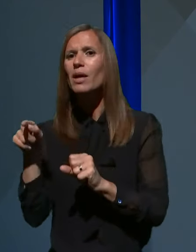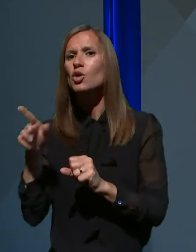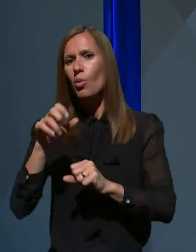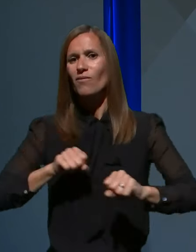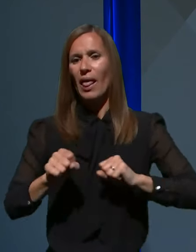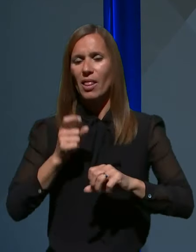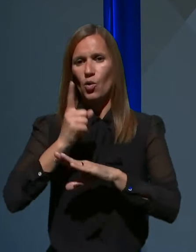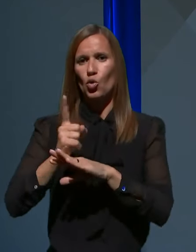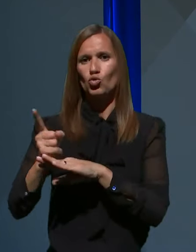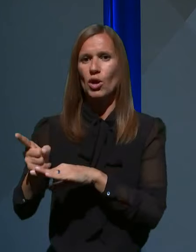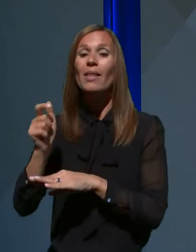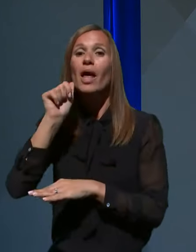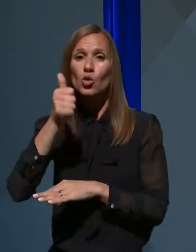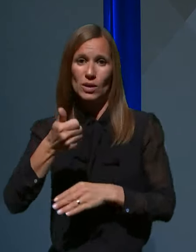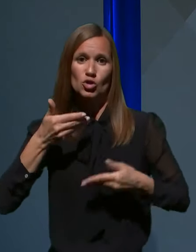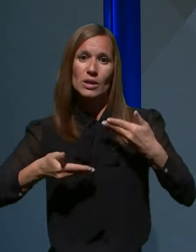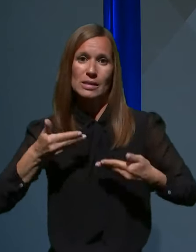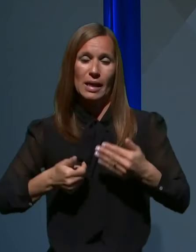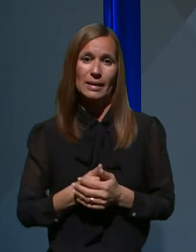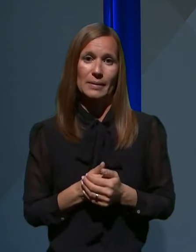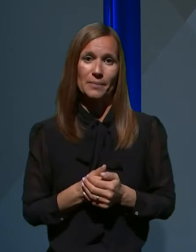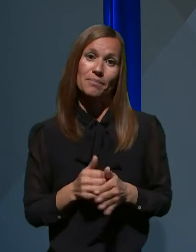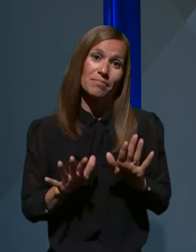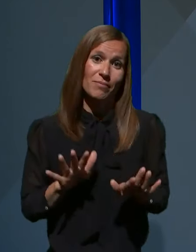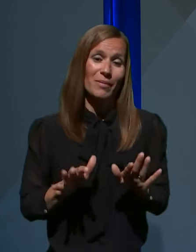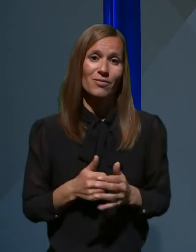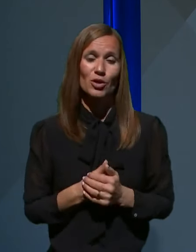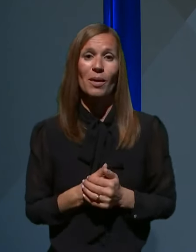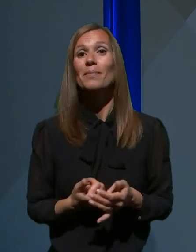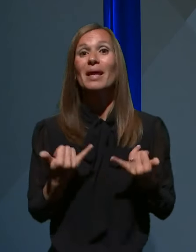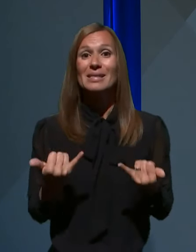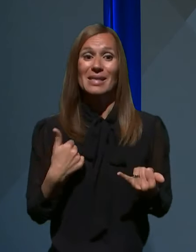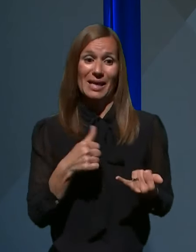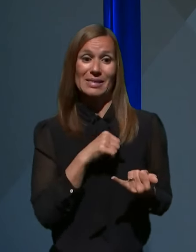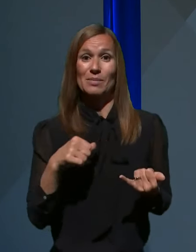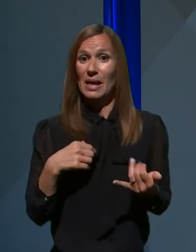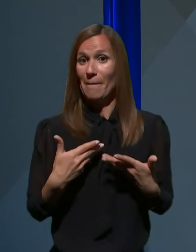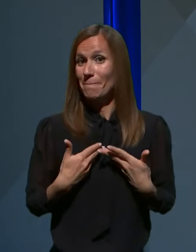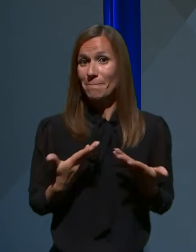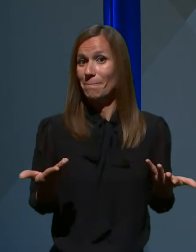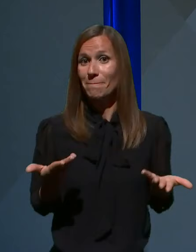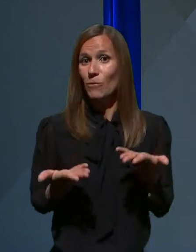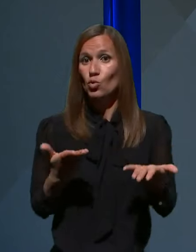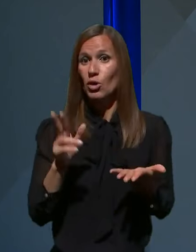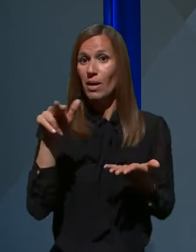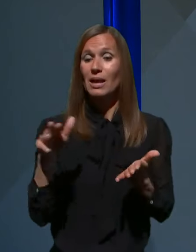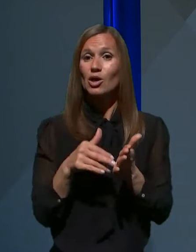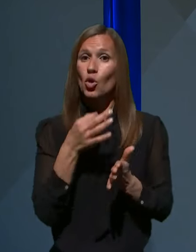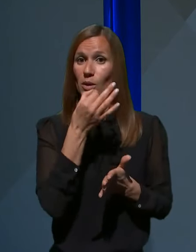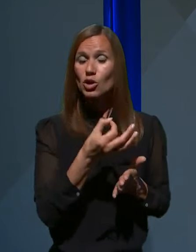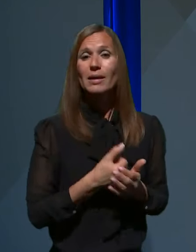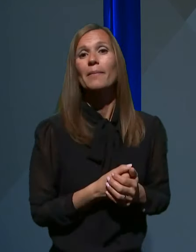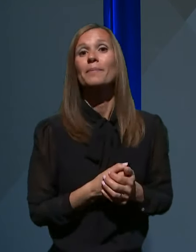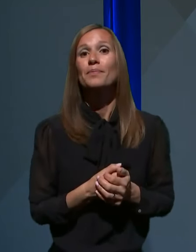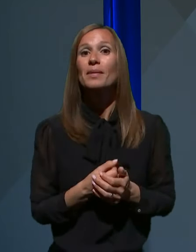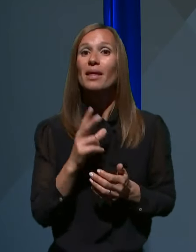na jutrišnji seji, pred vidoma. Sedaj sem tudi sam na voljo za morebitno vprašanje. Najlepša